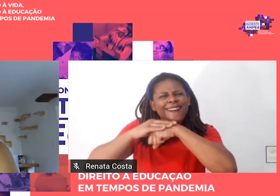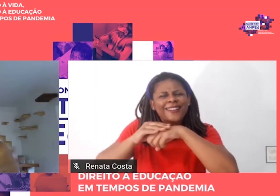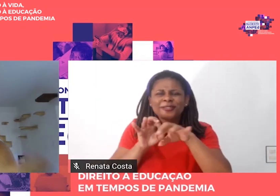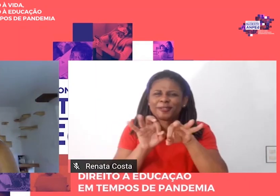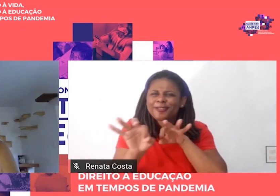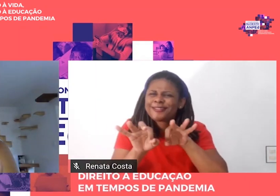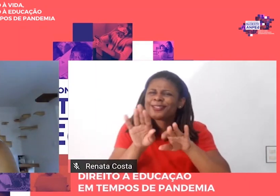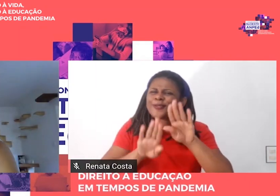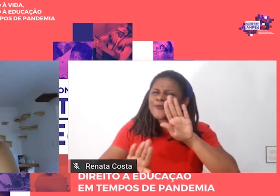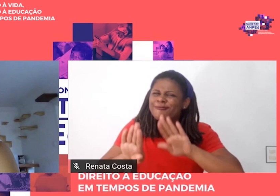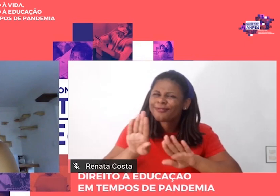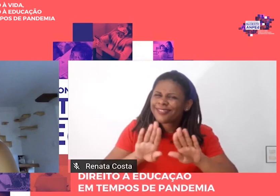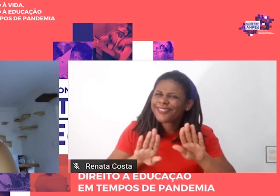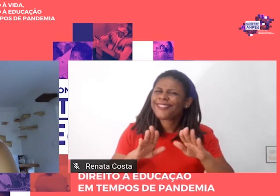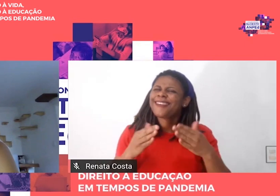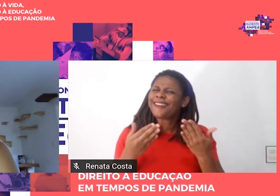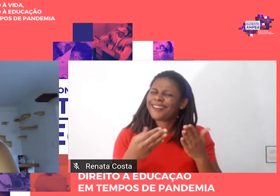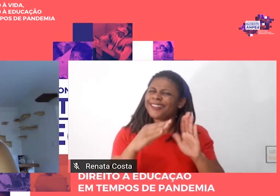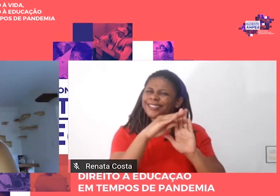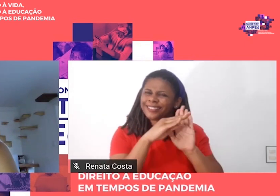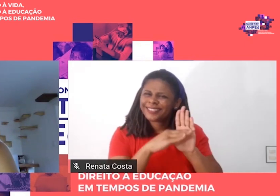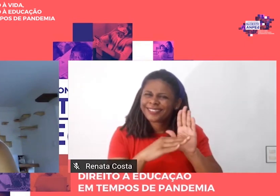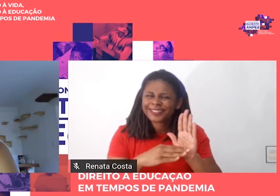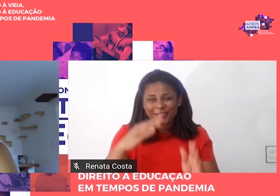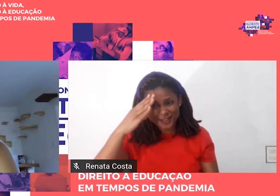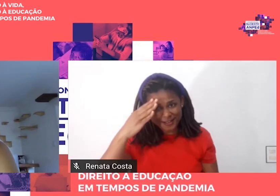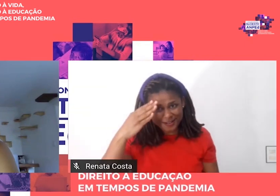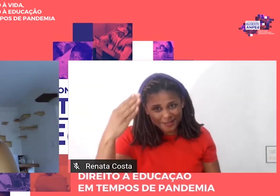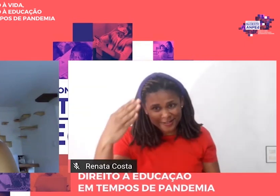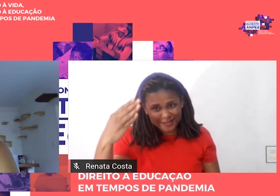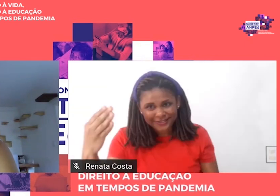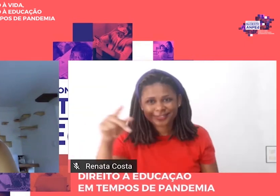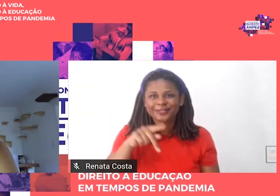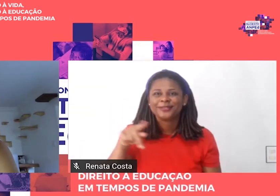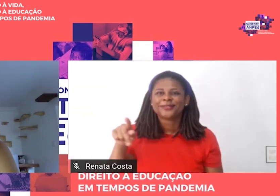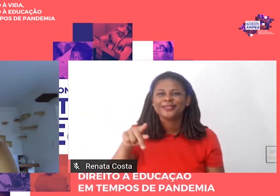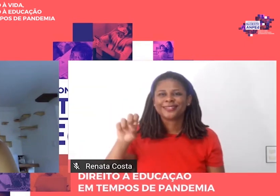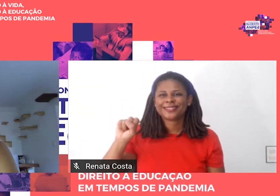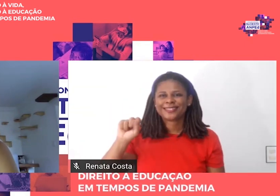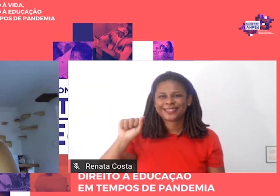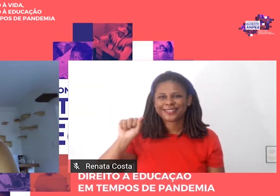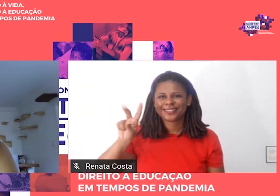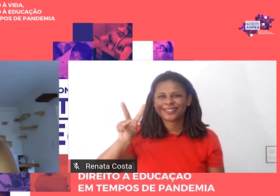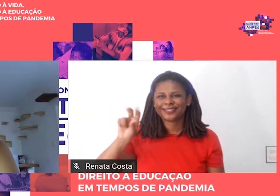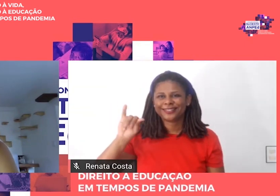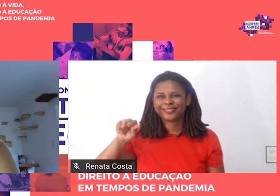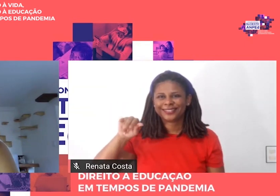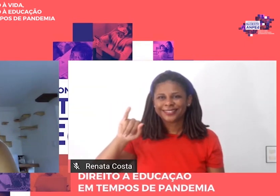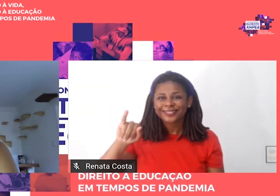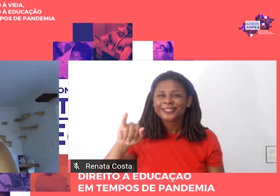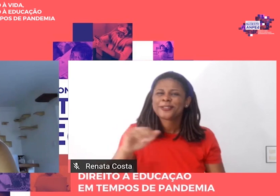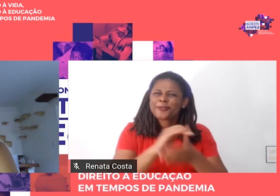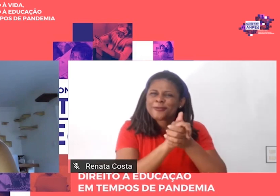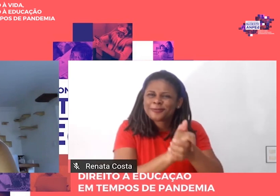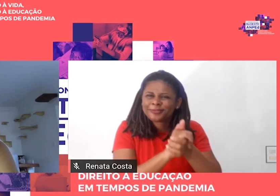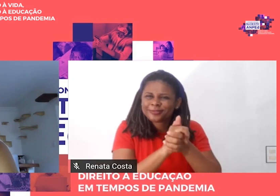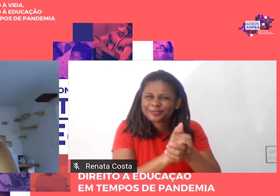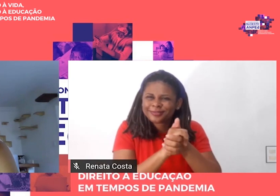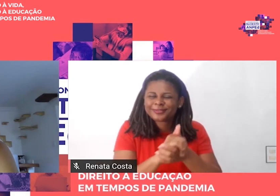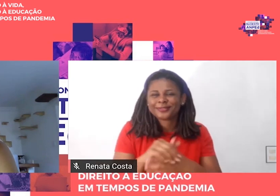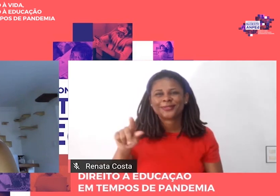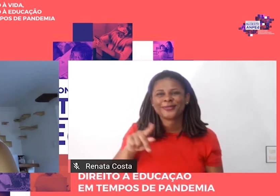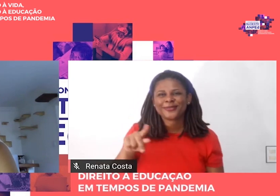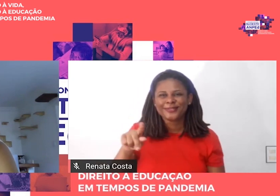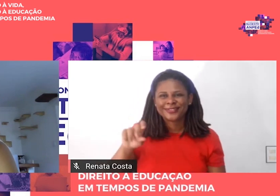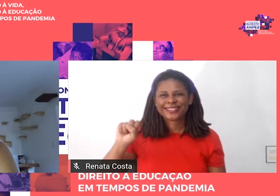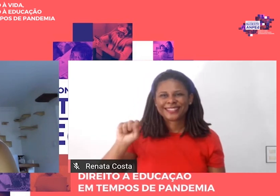dessa homenagem para o professor Dermival Saviani. Meus cumprimentos ao professor Dermival Saviani de